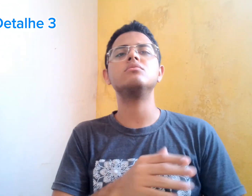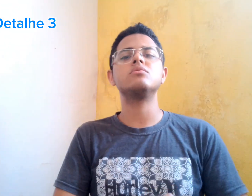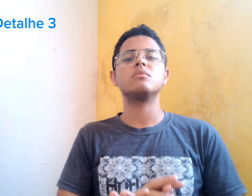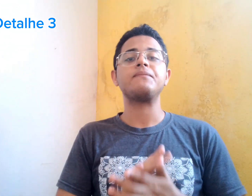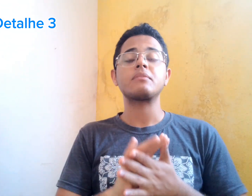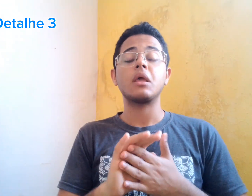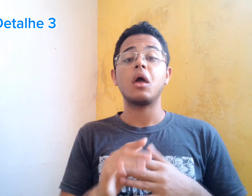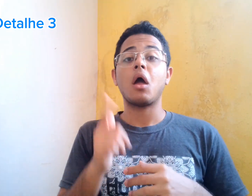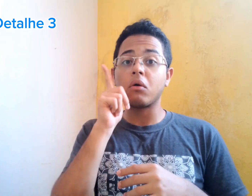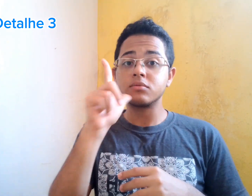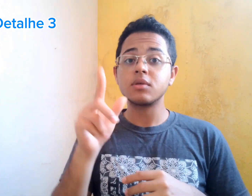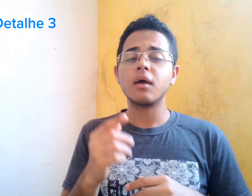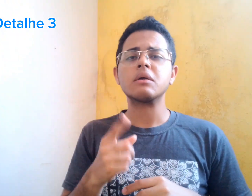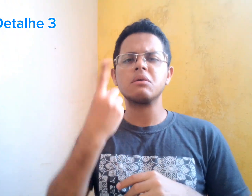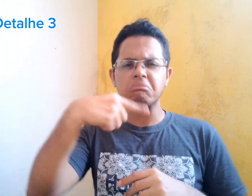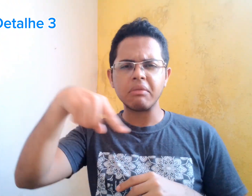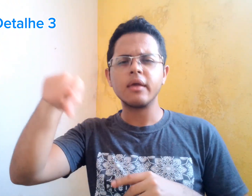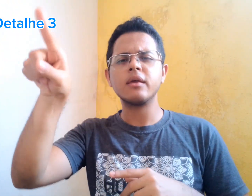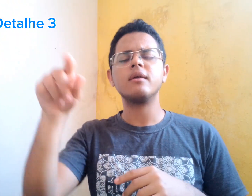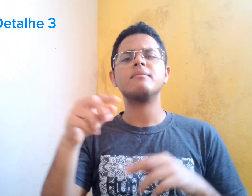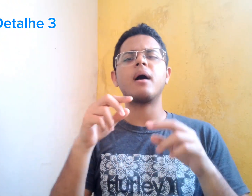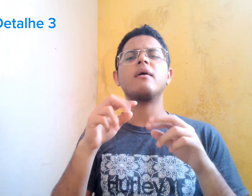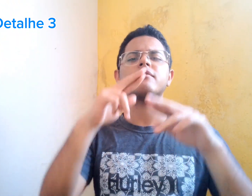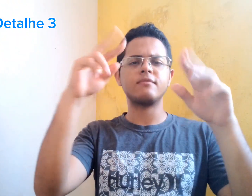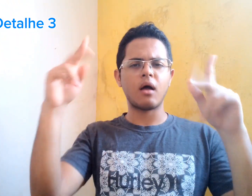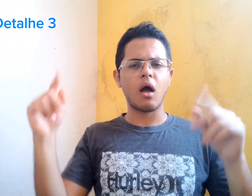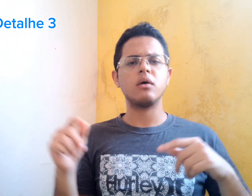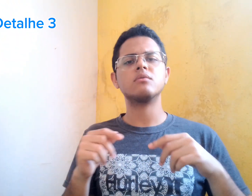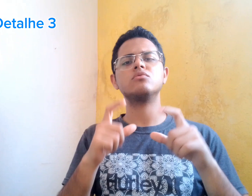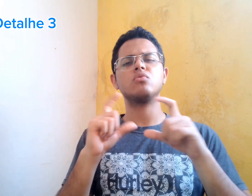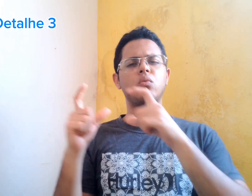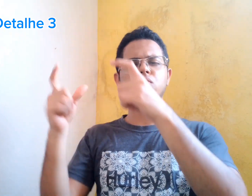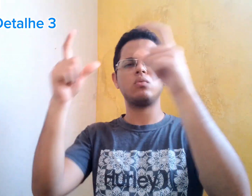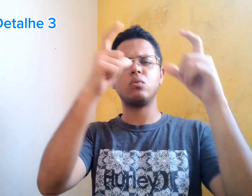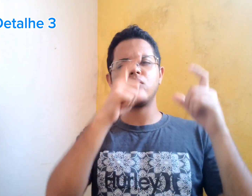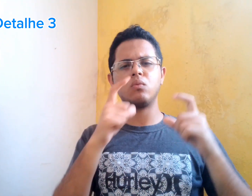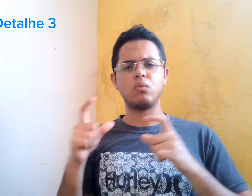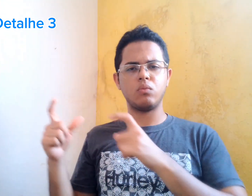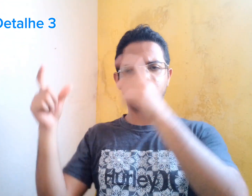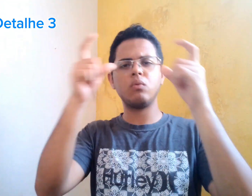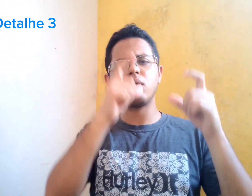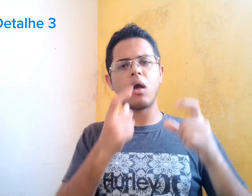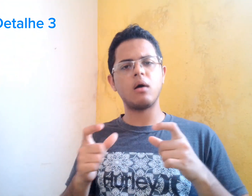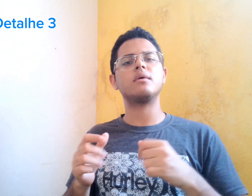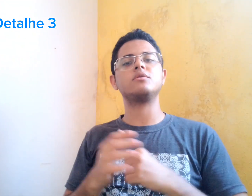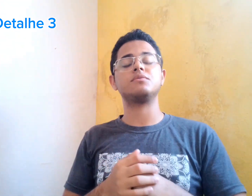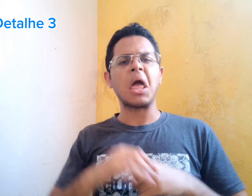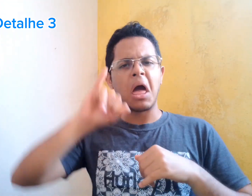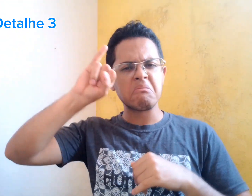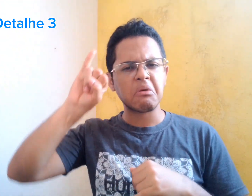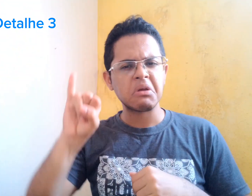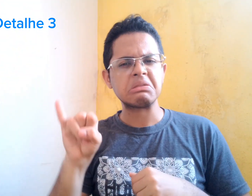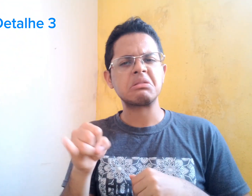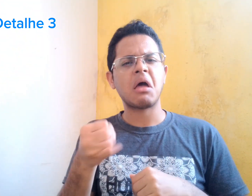Tinha vários amigos, passou a ter vários amigos. E conseguia ir para vários lugares com tranquilidade.